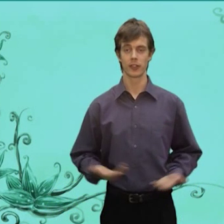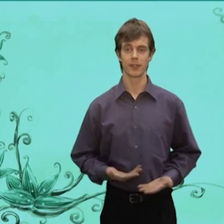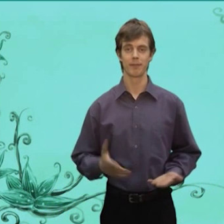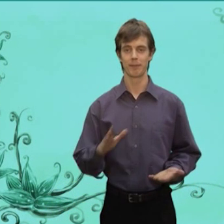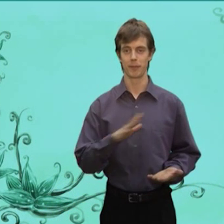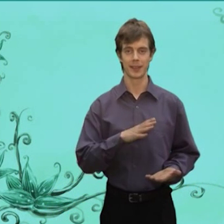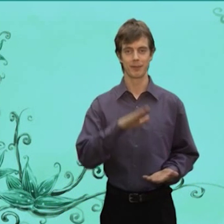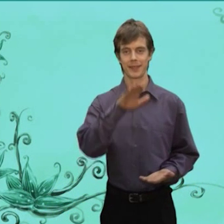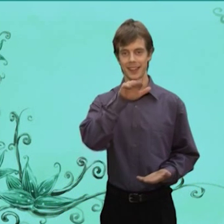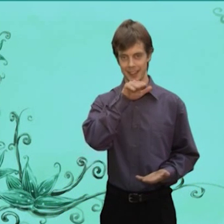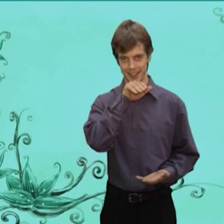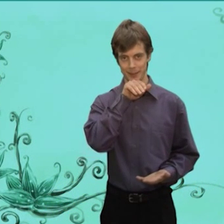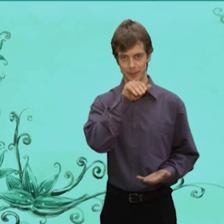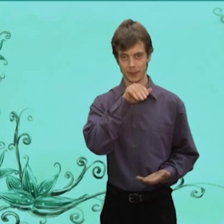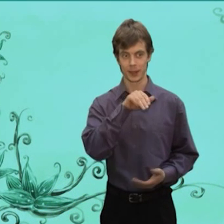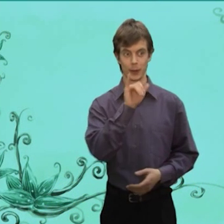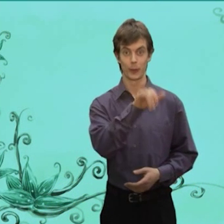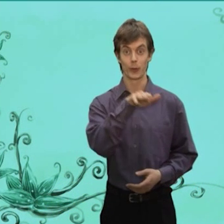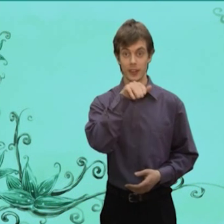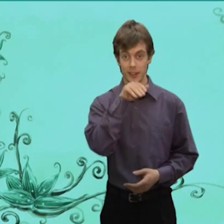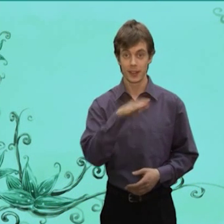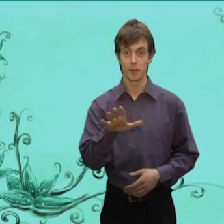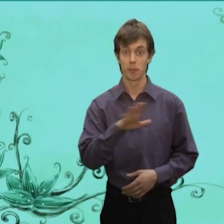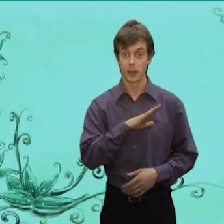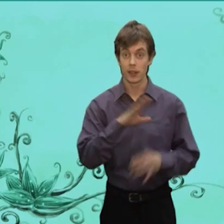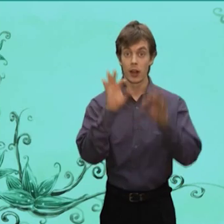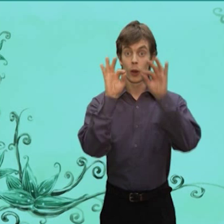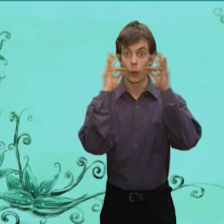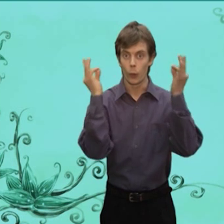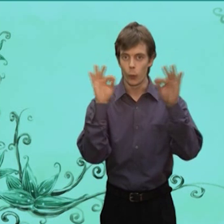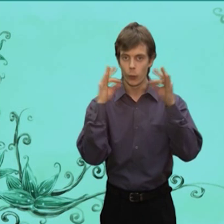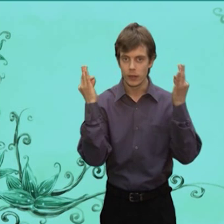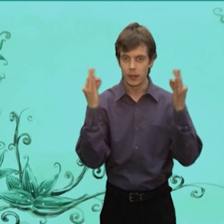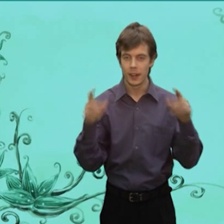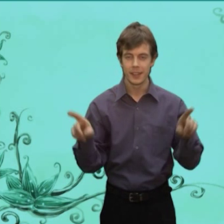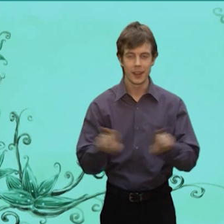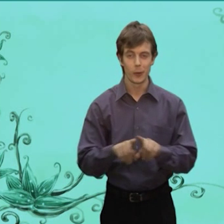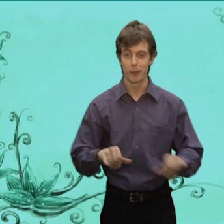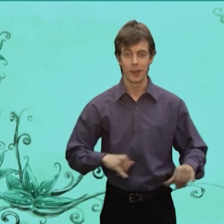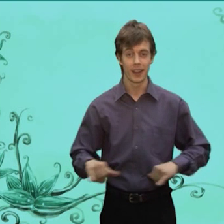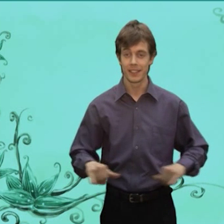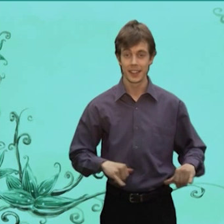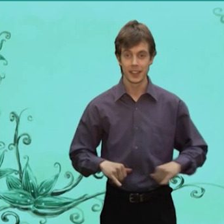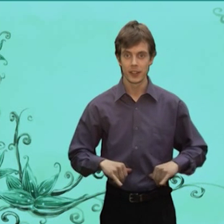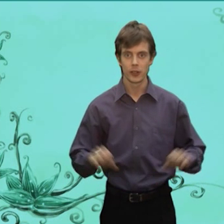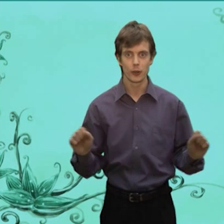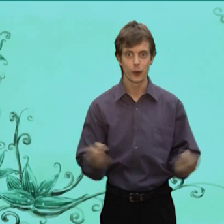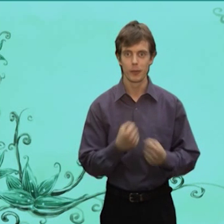Девушки отдыхают У этого деда был кот Такой баловник,